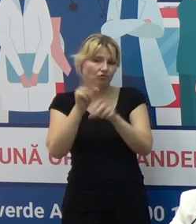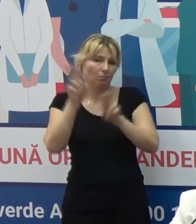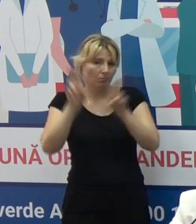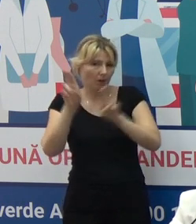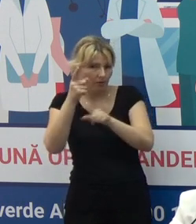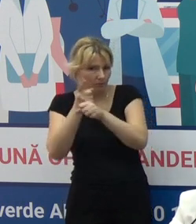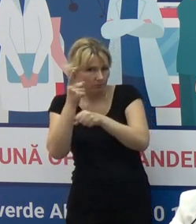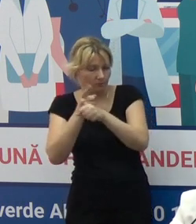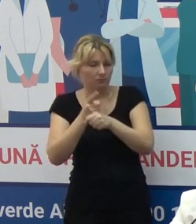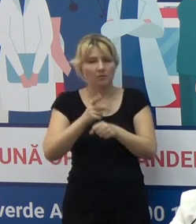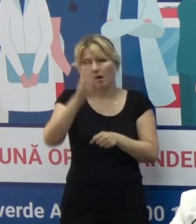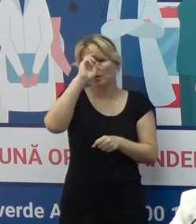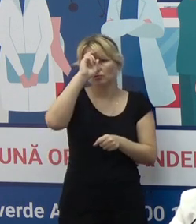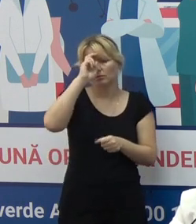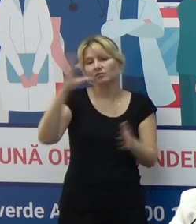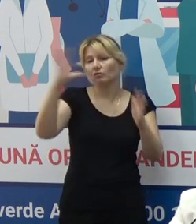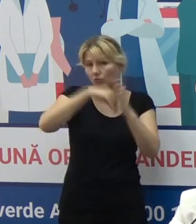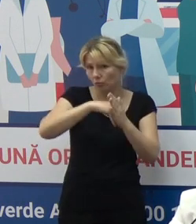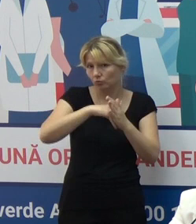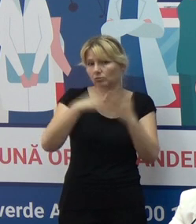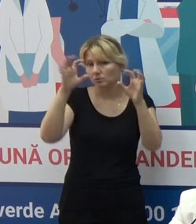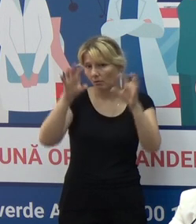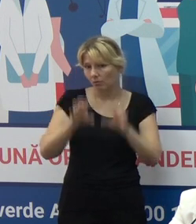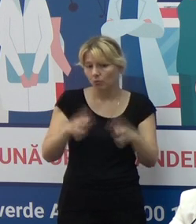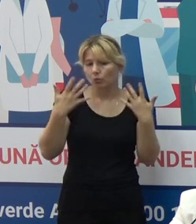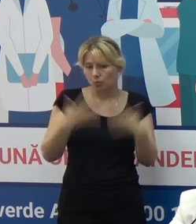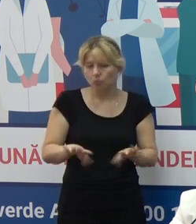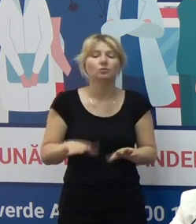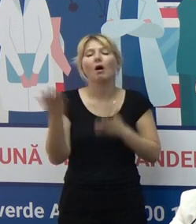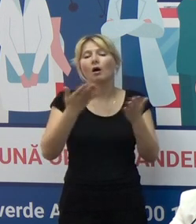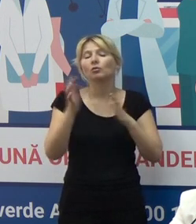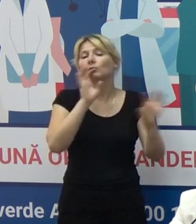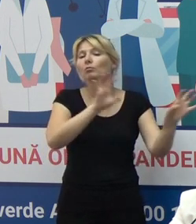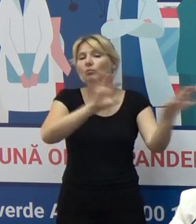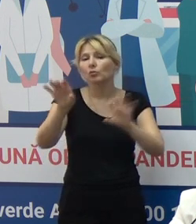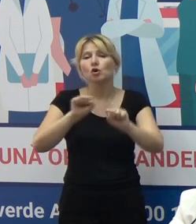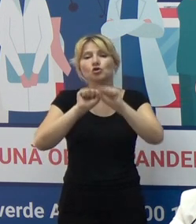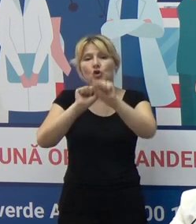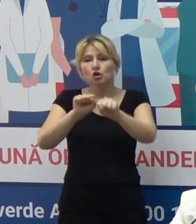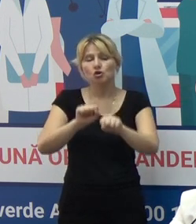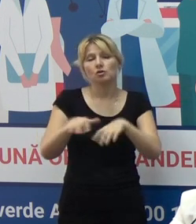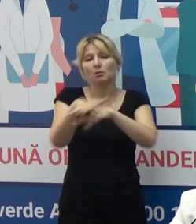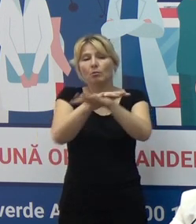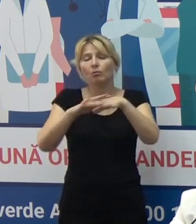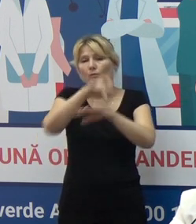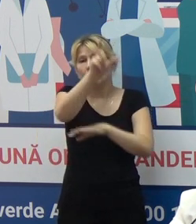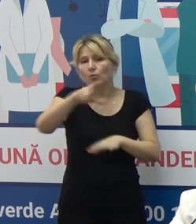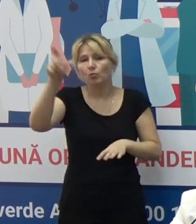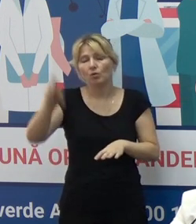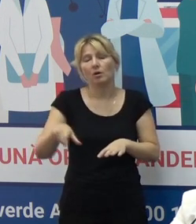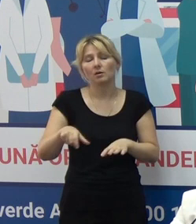incluse în lege din țară, care asigură o protecție a societății pentru